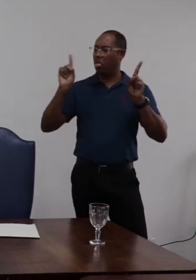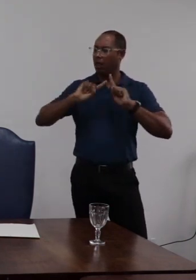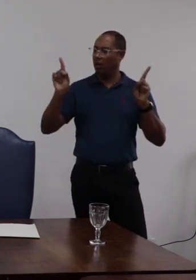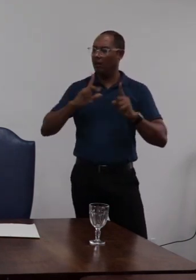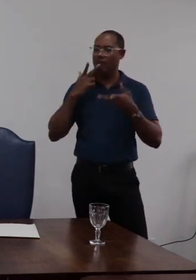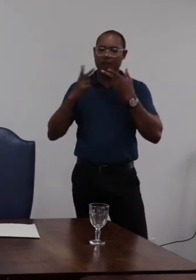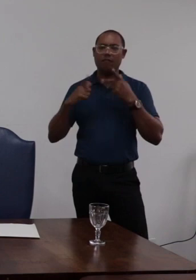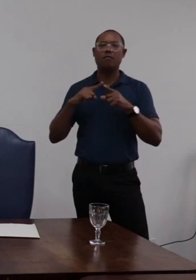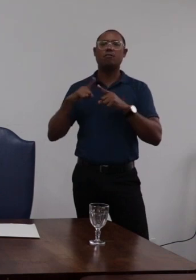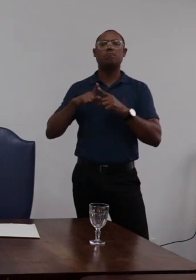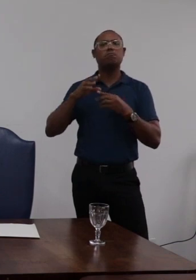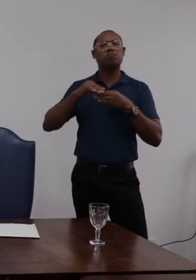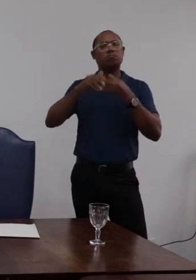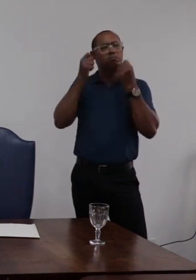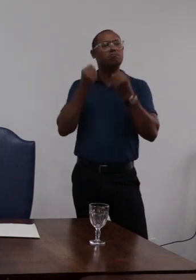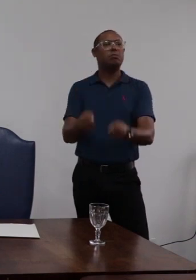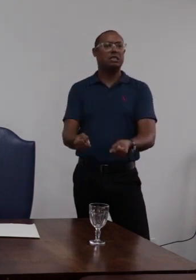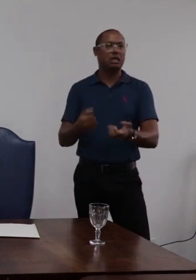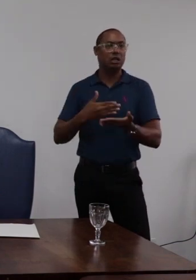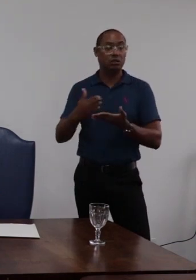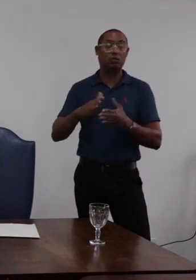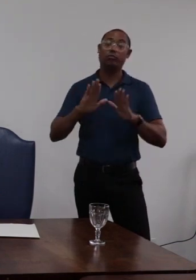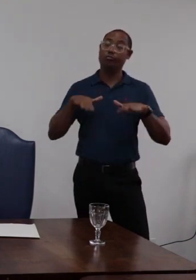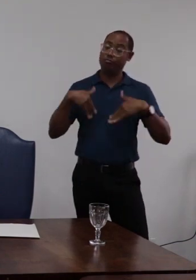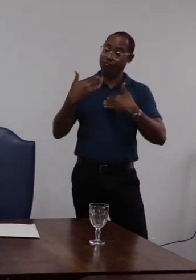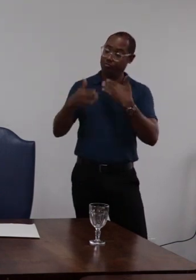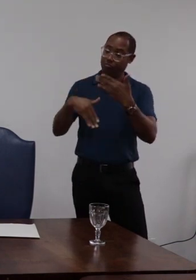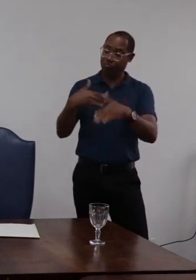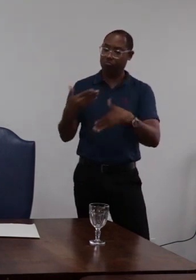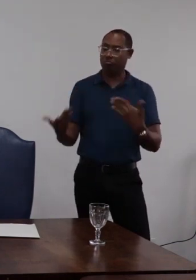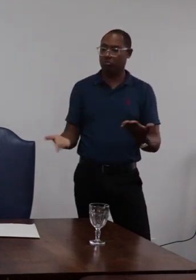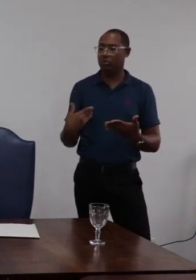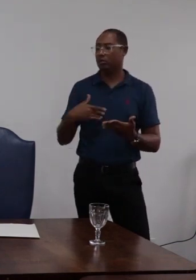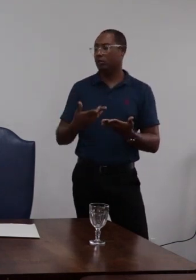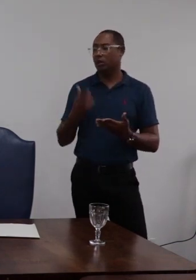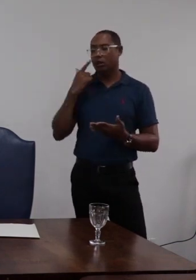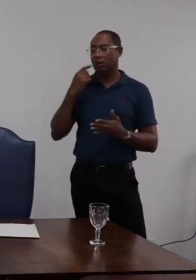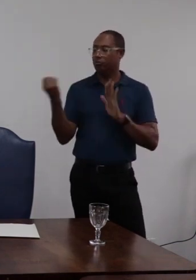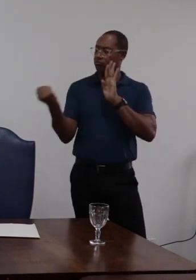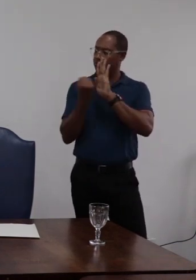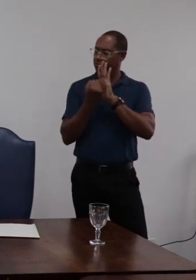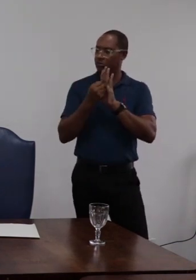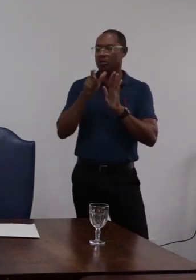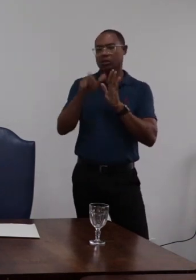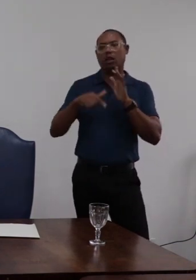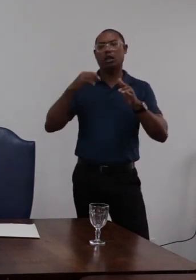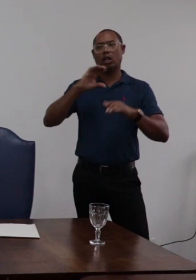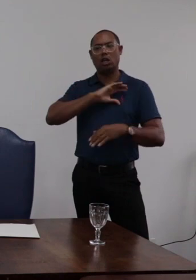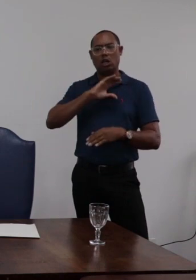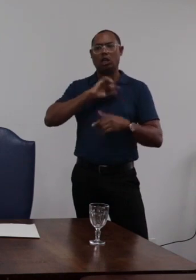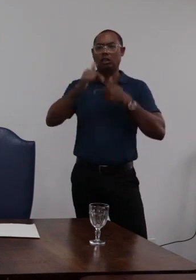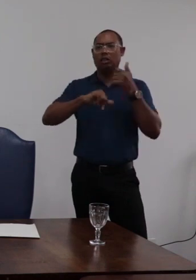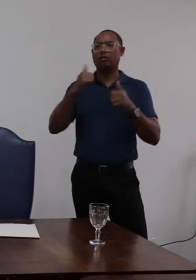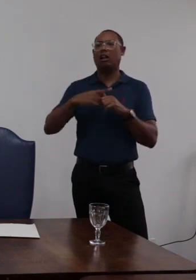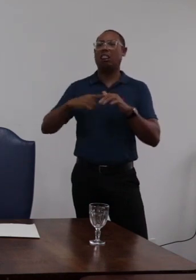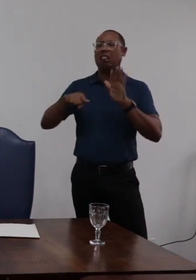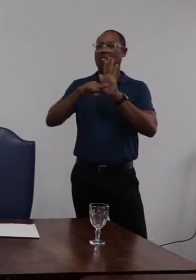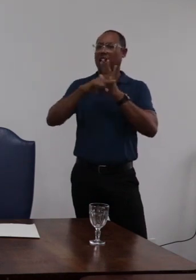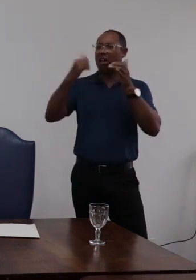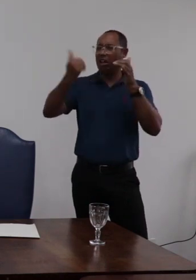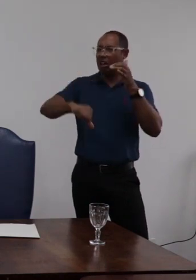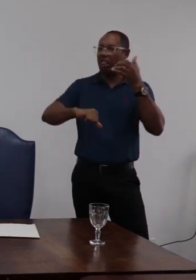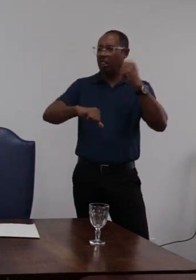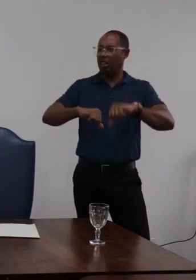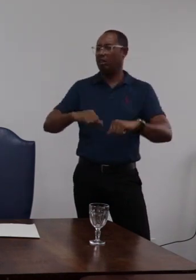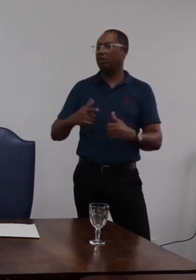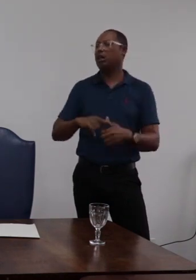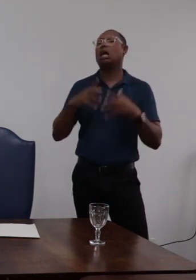de fato ofensivo a sua reputação por consequência ao apelar a imagem de uma colega de trabalho de forma negativa o